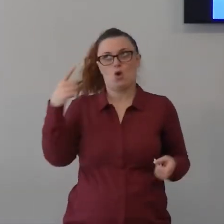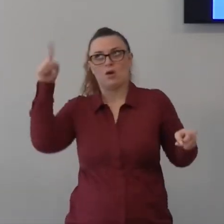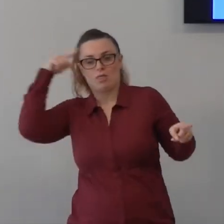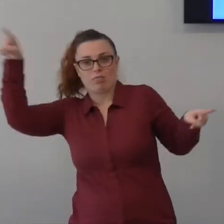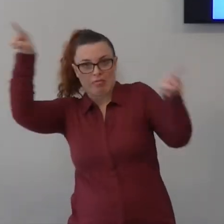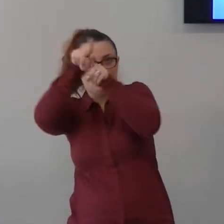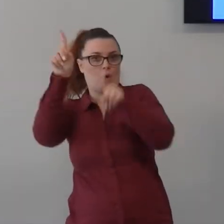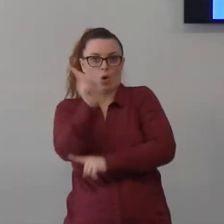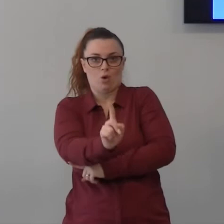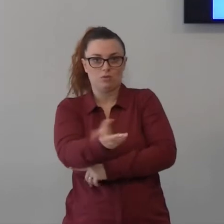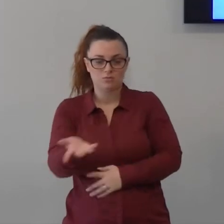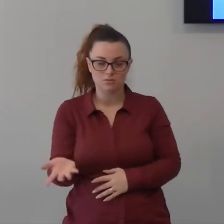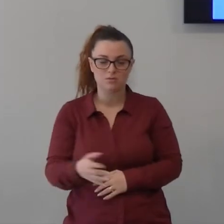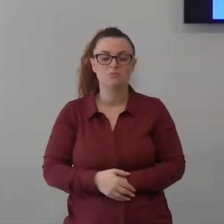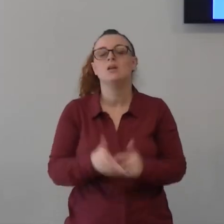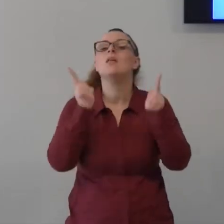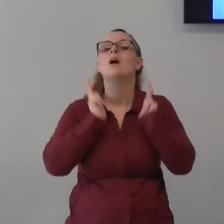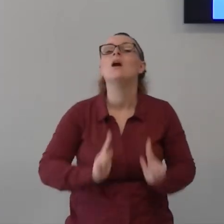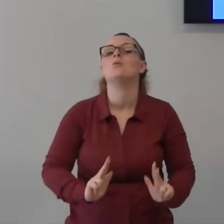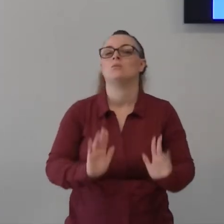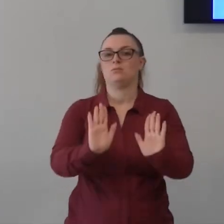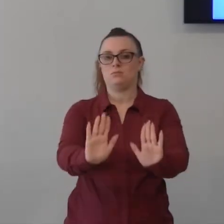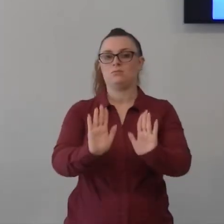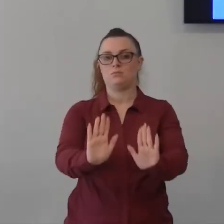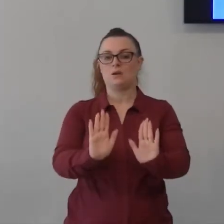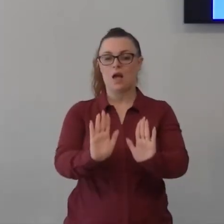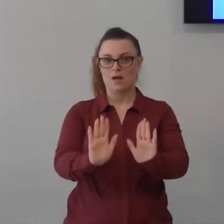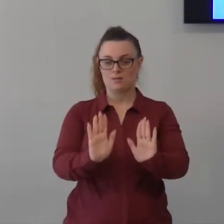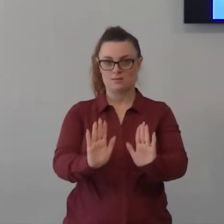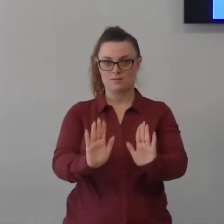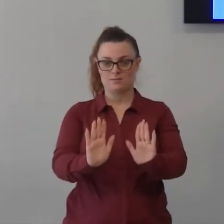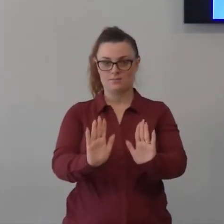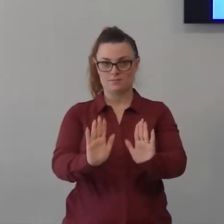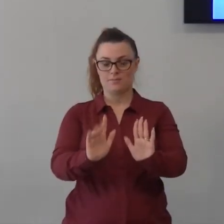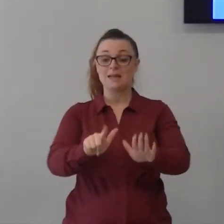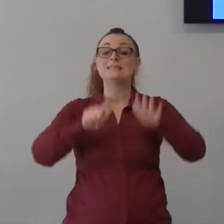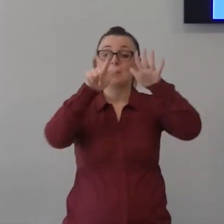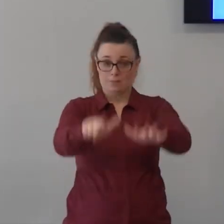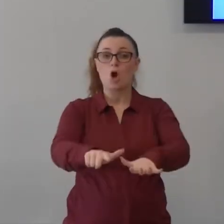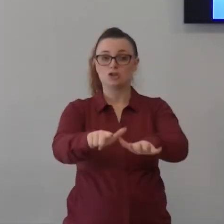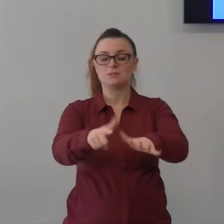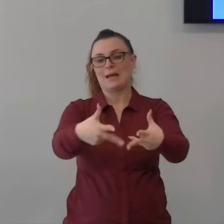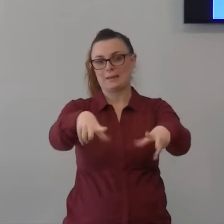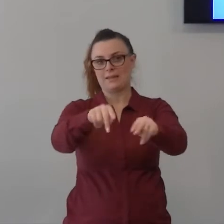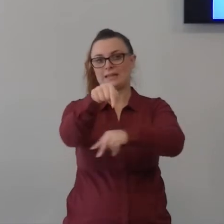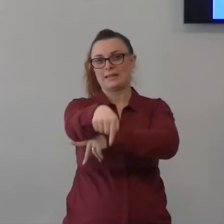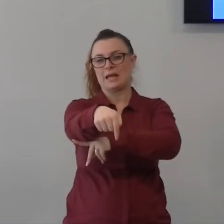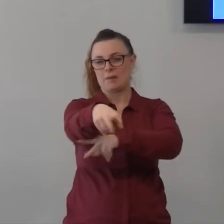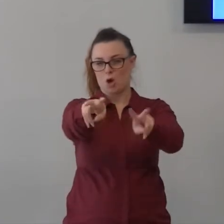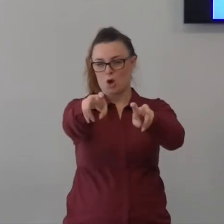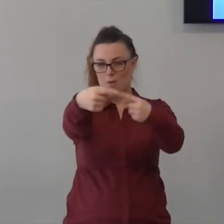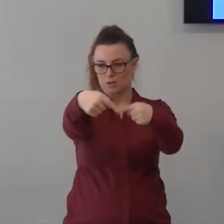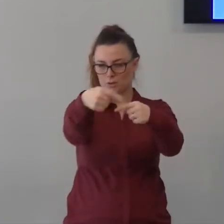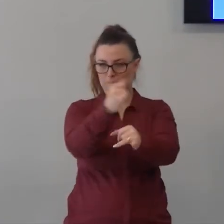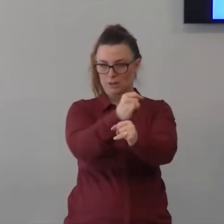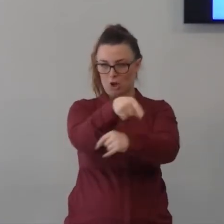stai tranquillo è lui che è con me la prossima settimana vi parleremo su questo ma quel momento vi basti